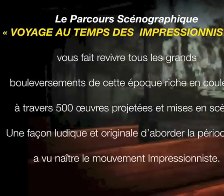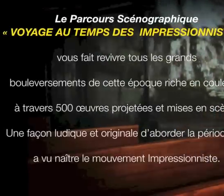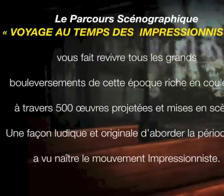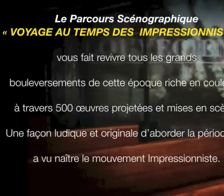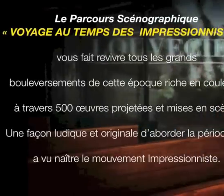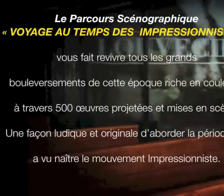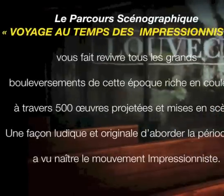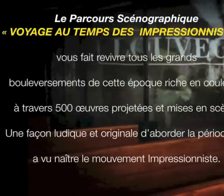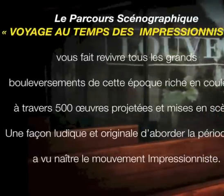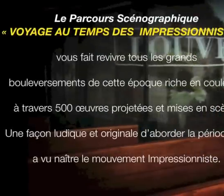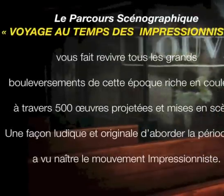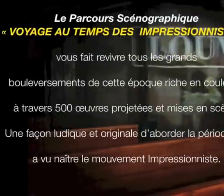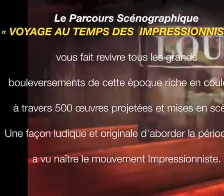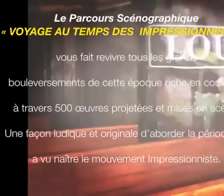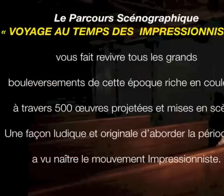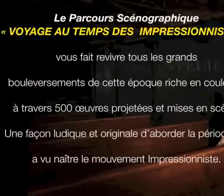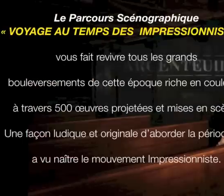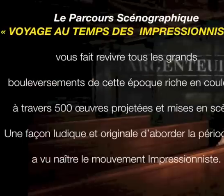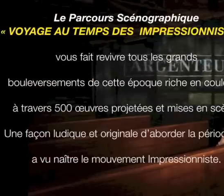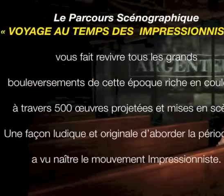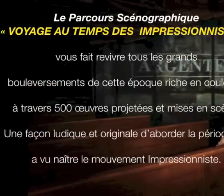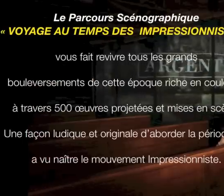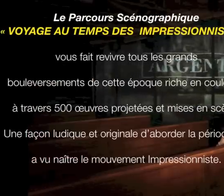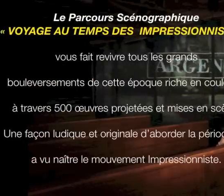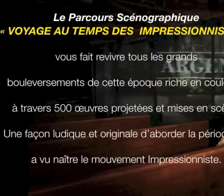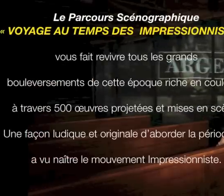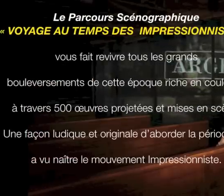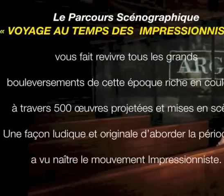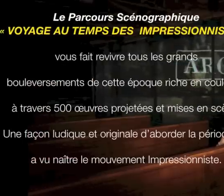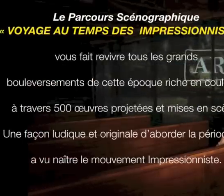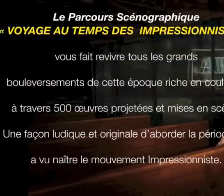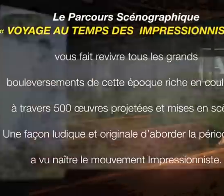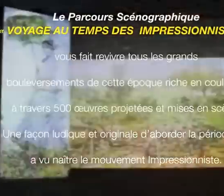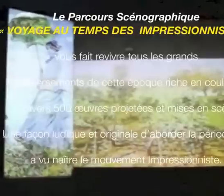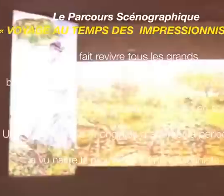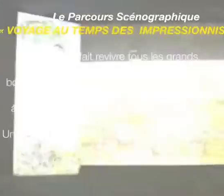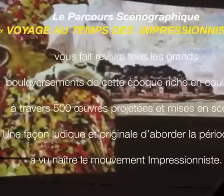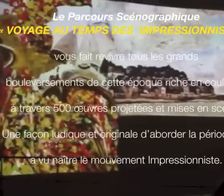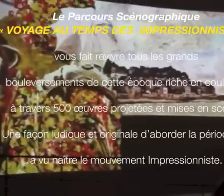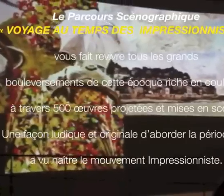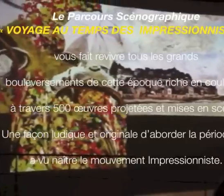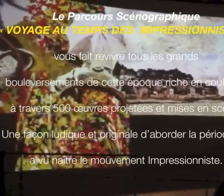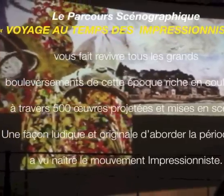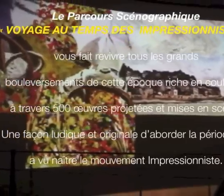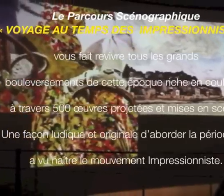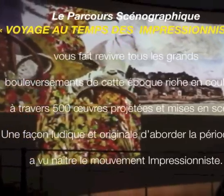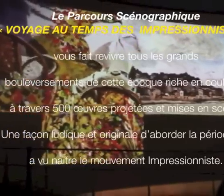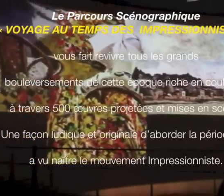projetées et mises en scène. Une façon ludique et originale d'aborder la période qui a vu naître le mouvement